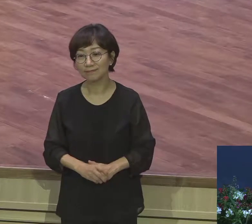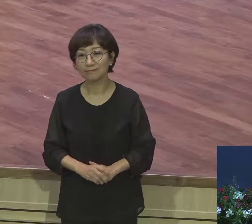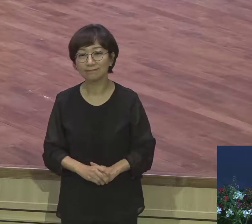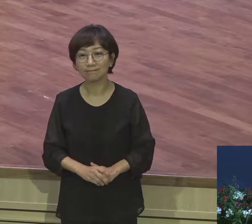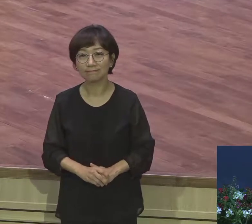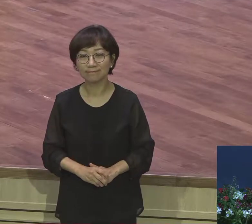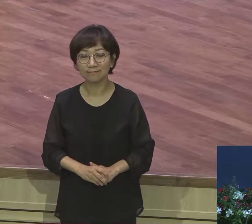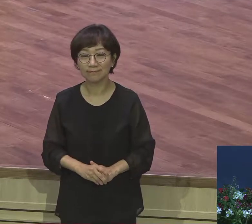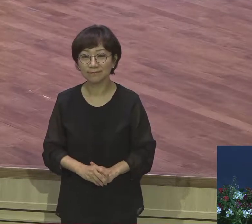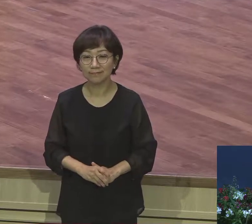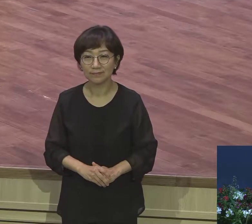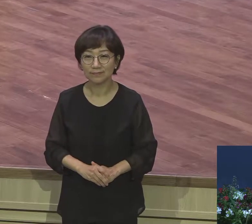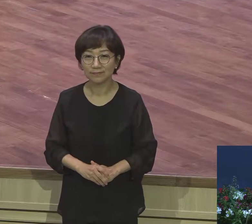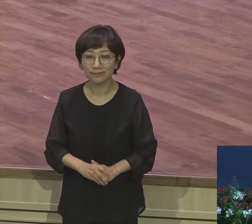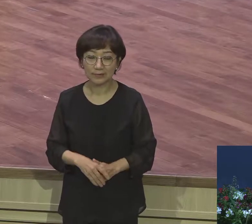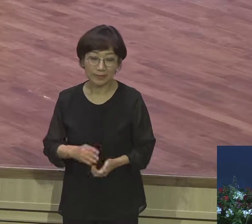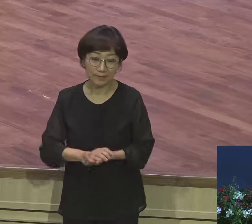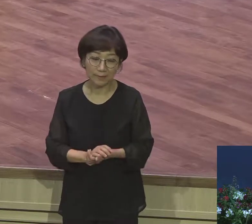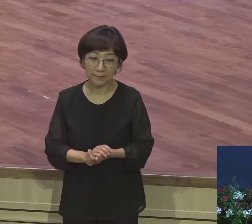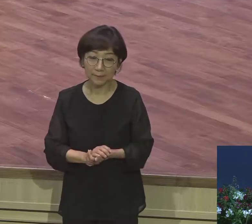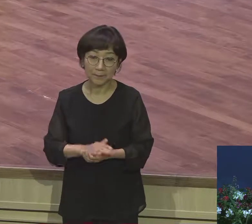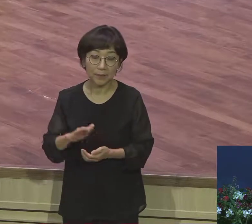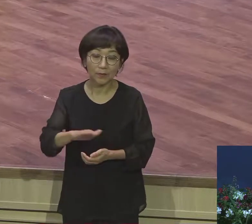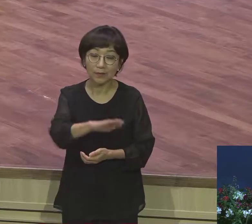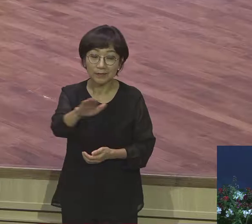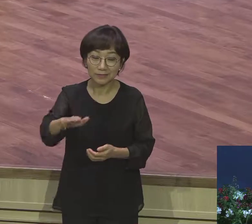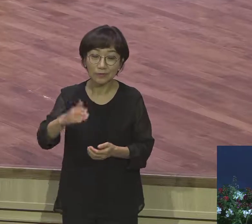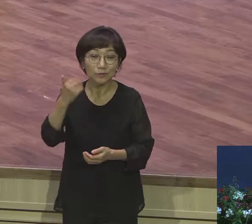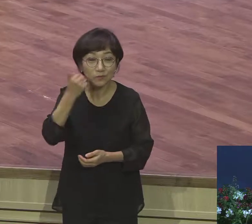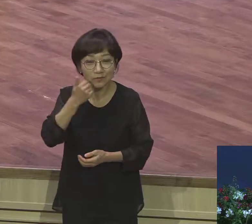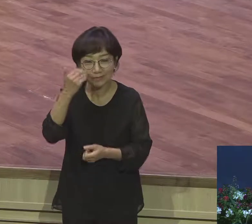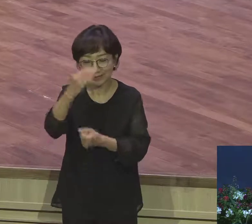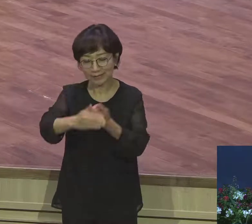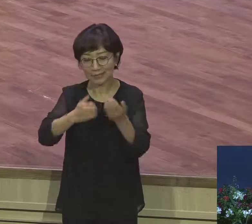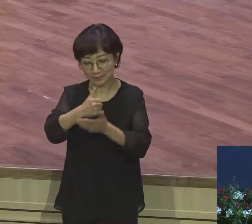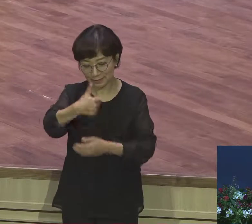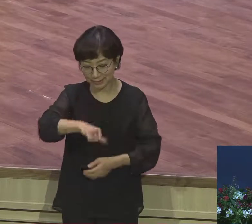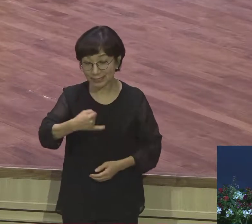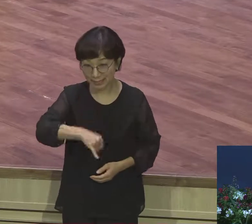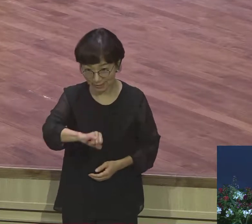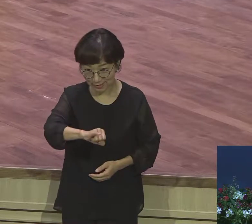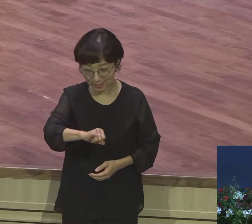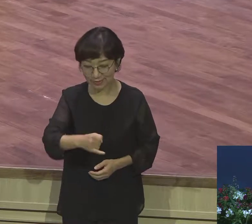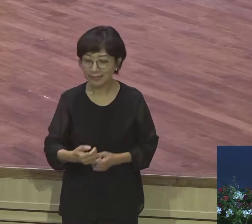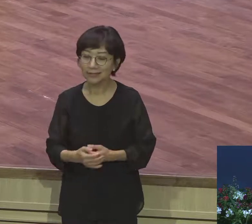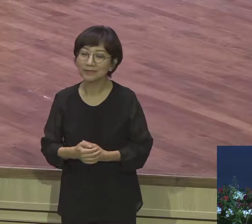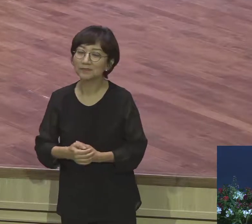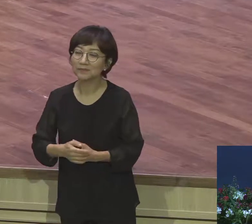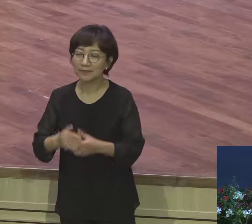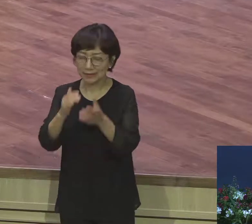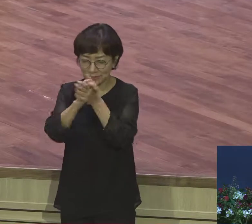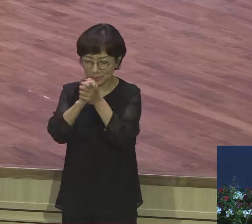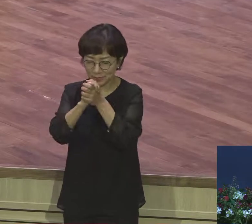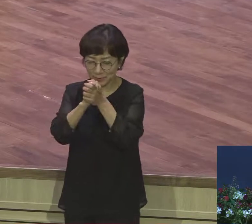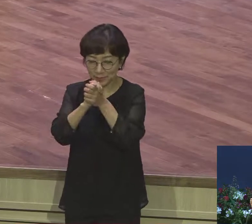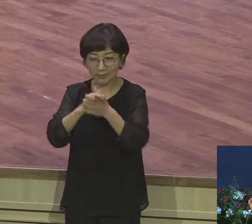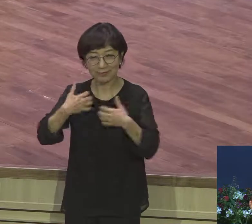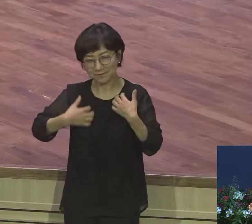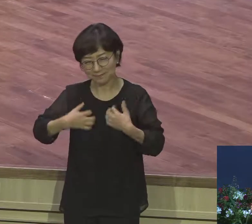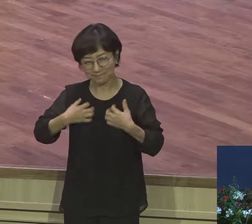기도하는 인생이 되어야 돼요 기도를 즐겨야 돼요 그래서 여러분 주위에서 여러분 보고 아 이분은 기도 많이 한다